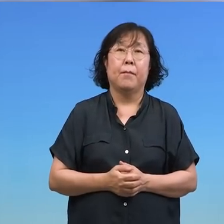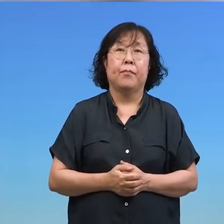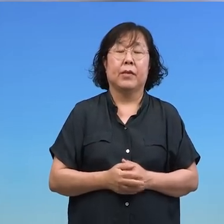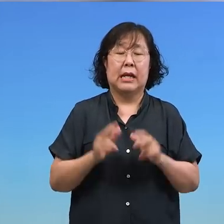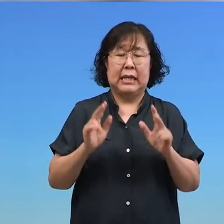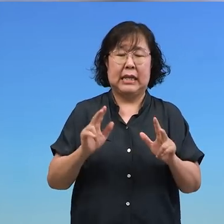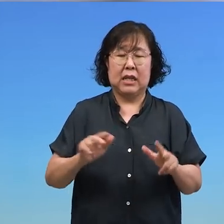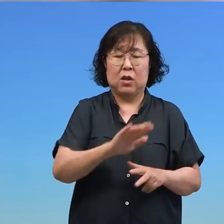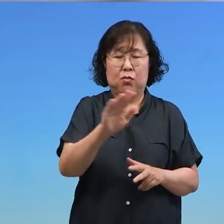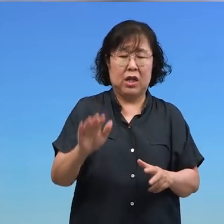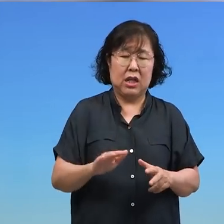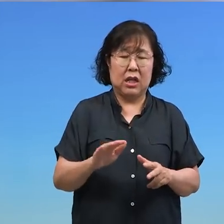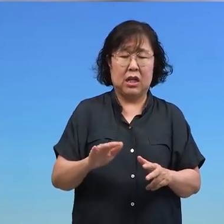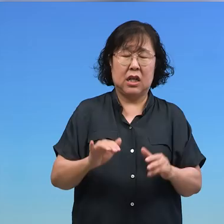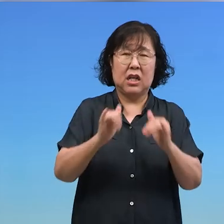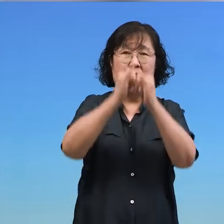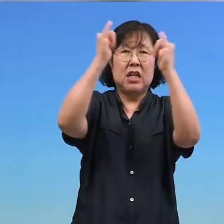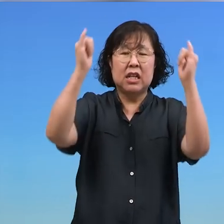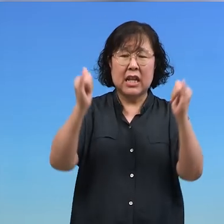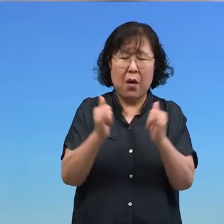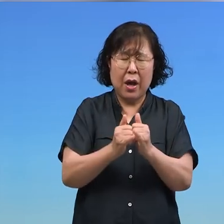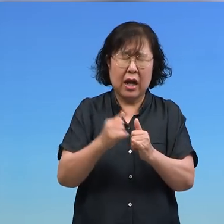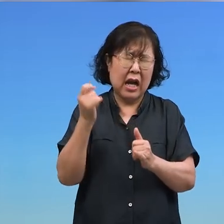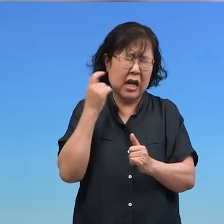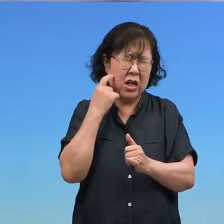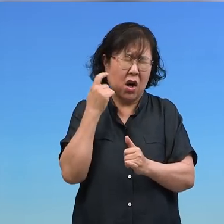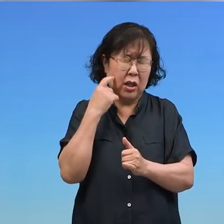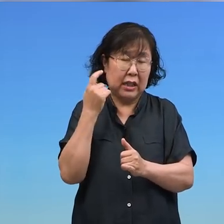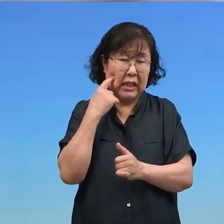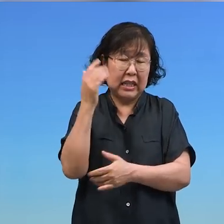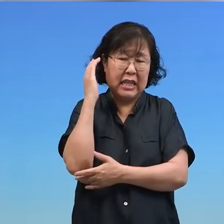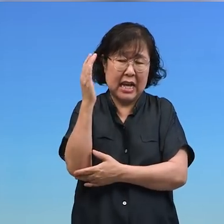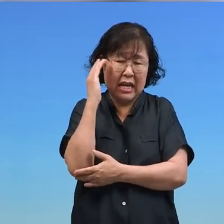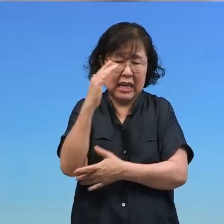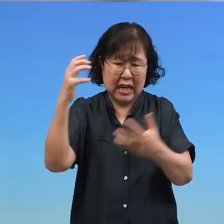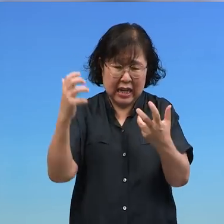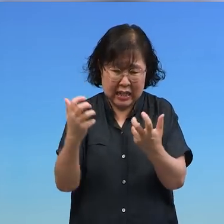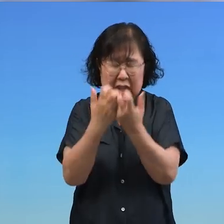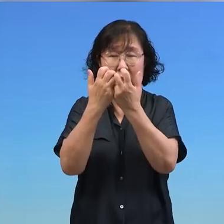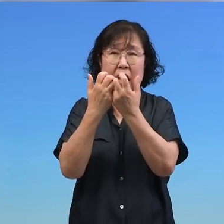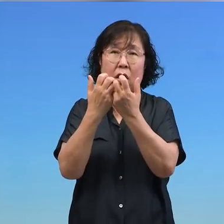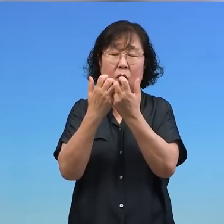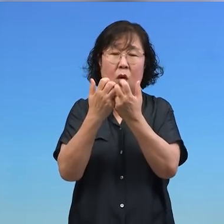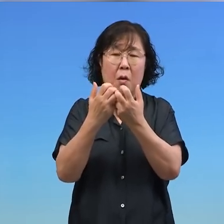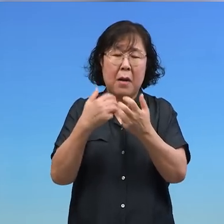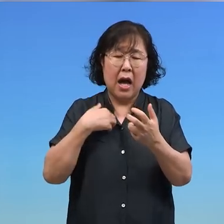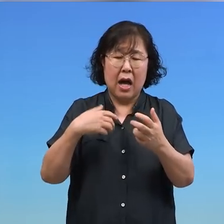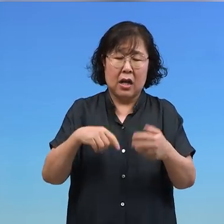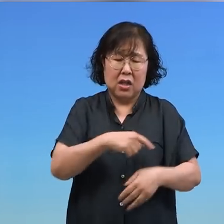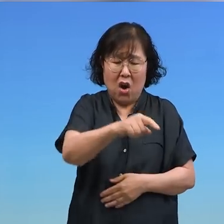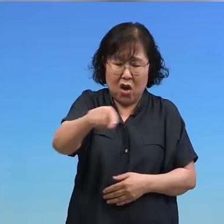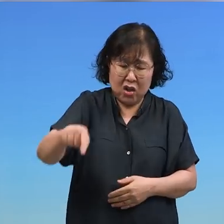망령되고 허탄한 시대예요 거짓 이야기가 허탄한 이라 그랬잖아요 선을 막 넘어서는 거 아닙니까